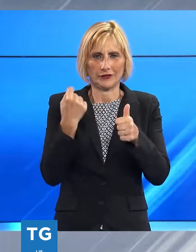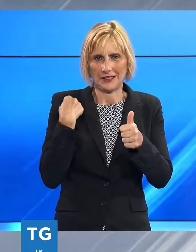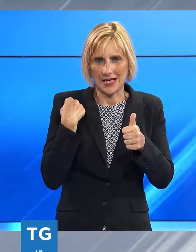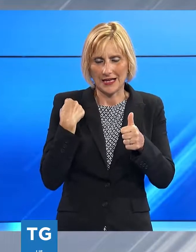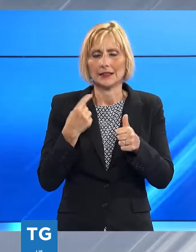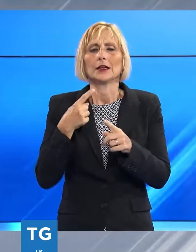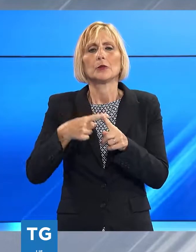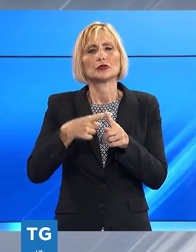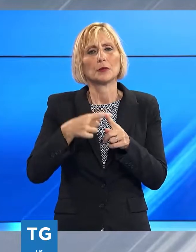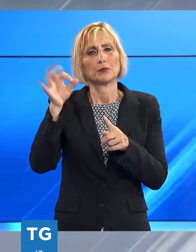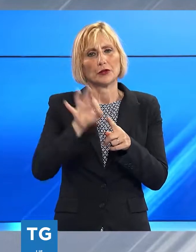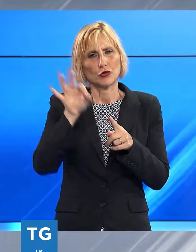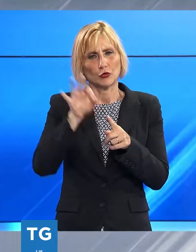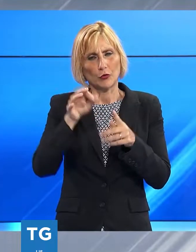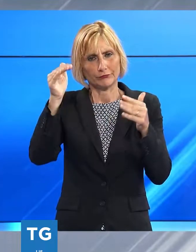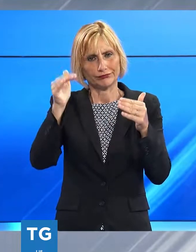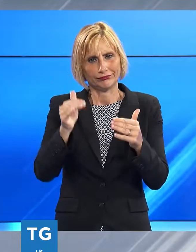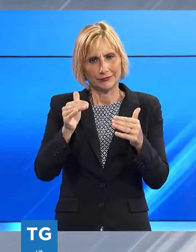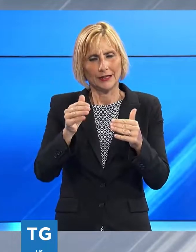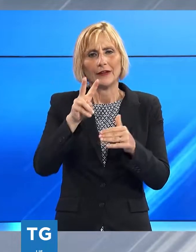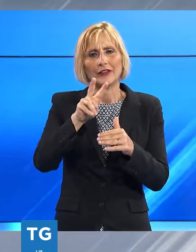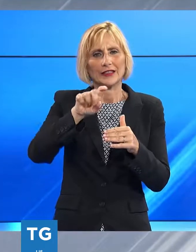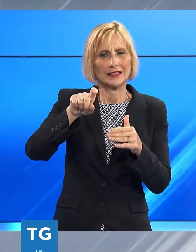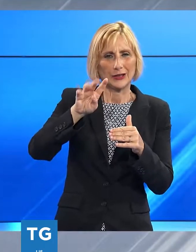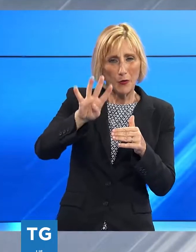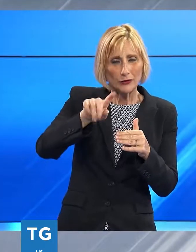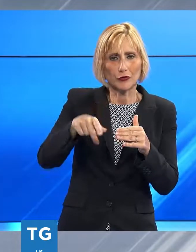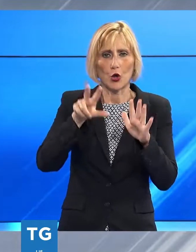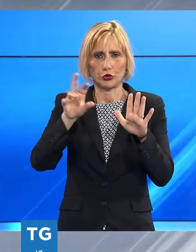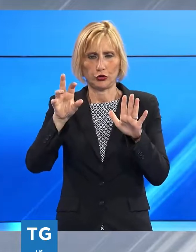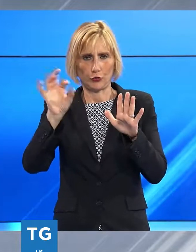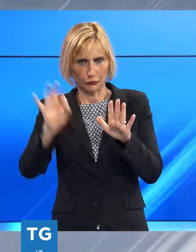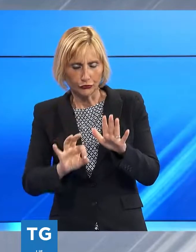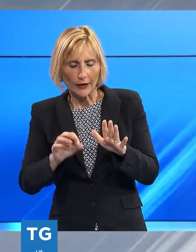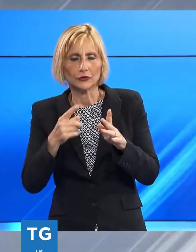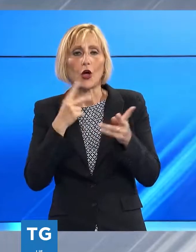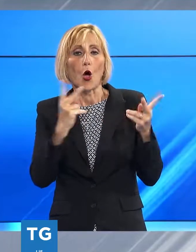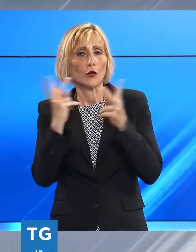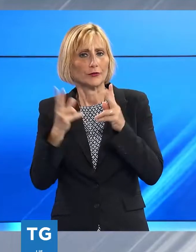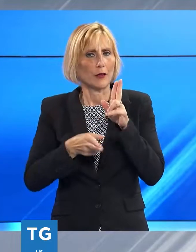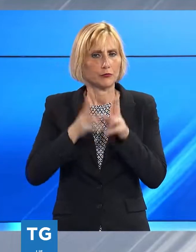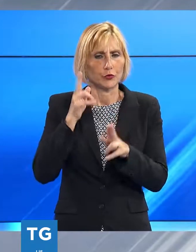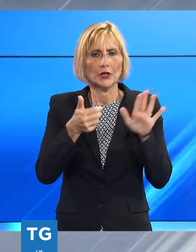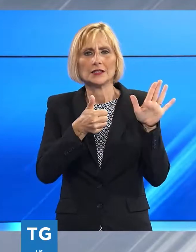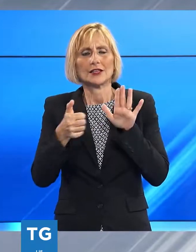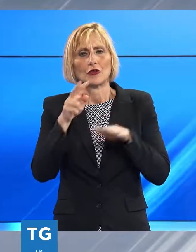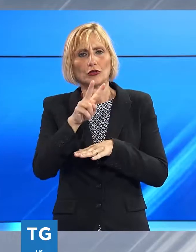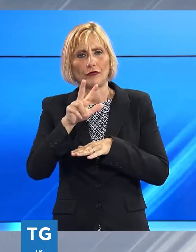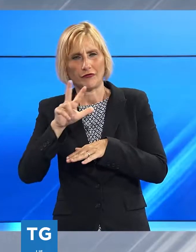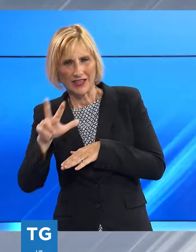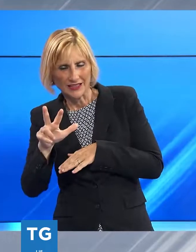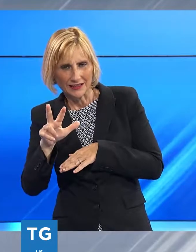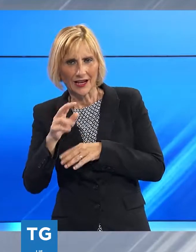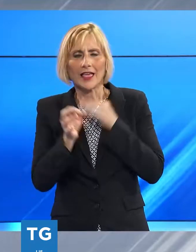positività invece cala effettivamente 24,8% aumentano i ricoverati, sono 623 stabili le